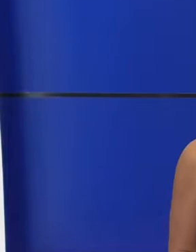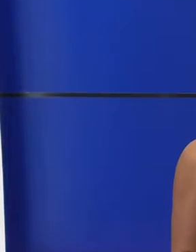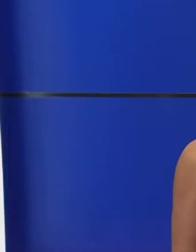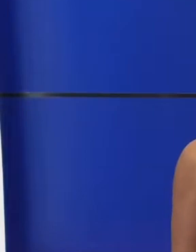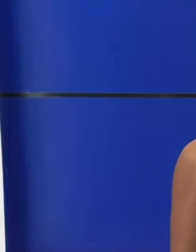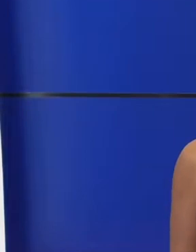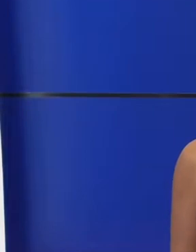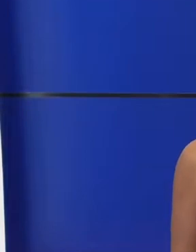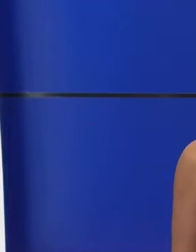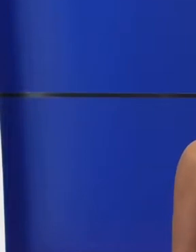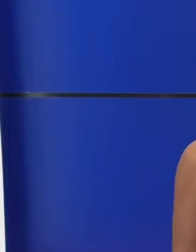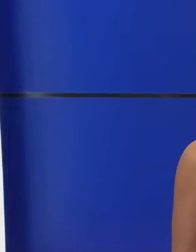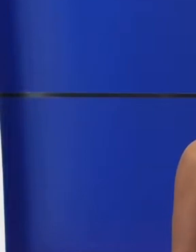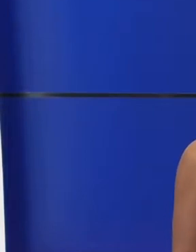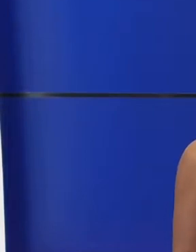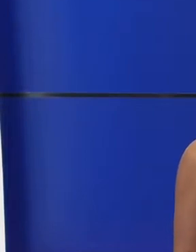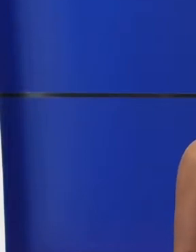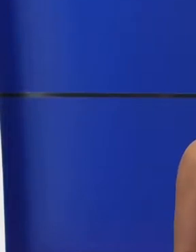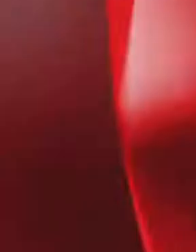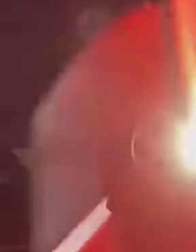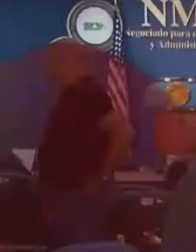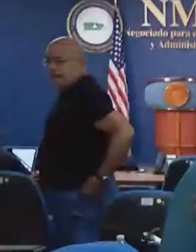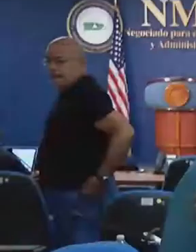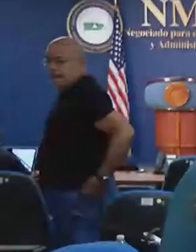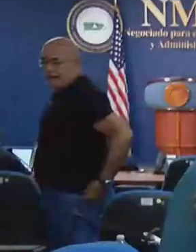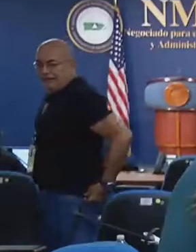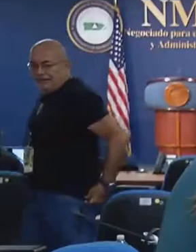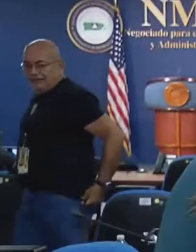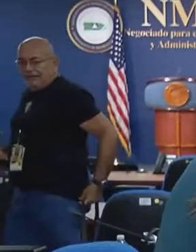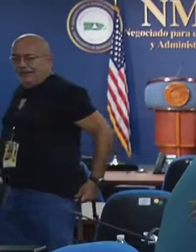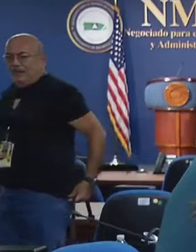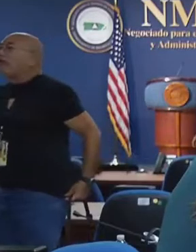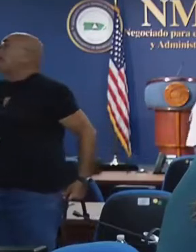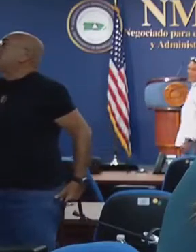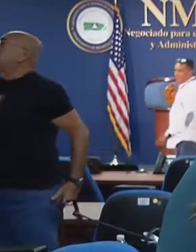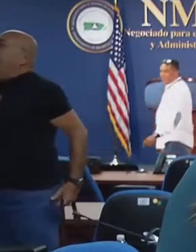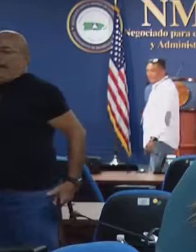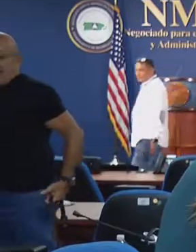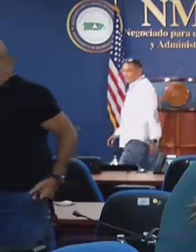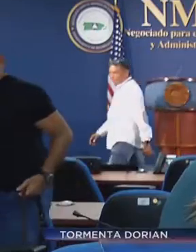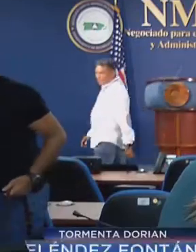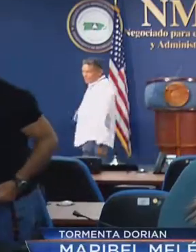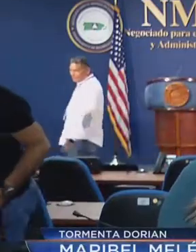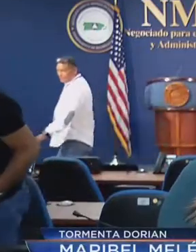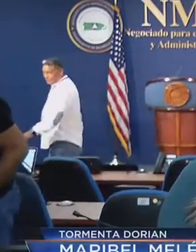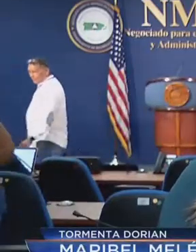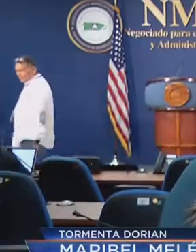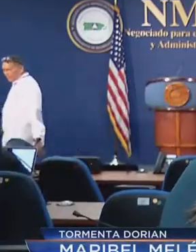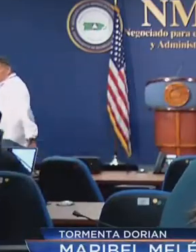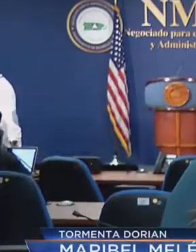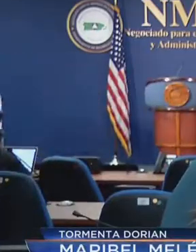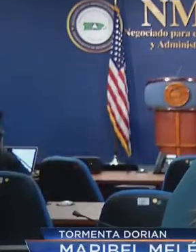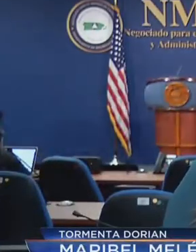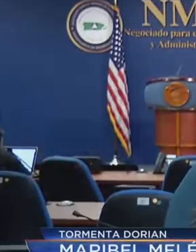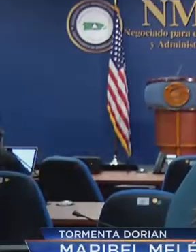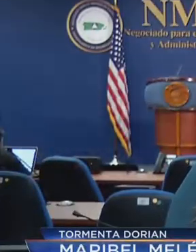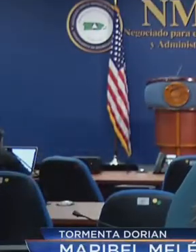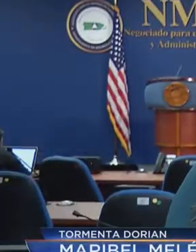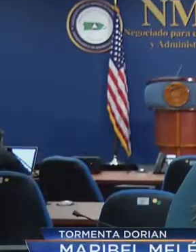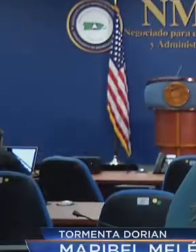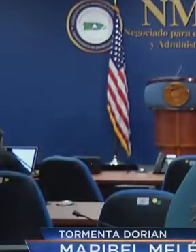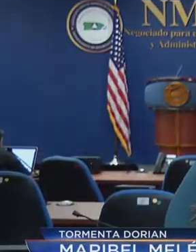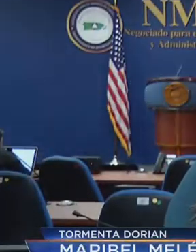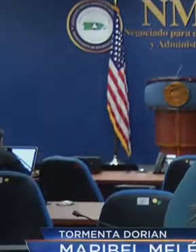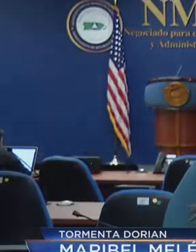La tormenta Dorian, Maribel Meléndez Fontán, con la información. A casi dos años del paso del devastador huracán